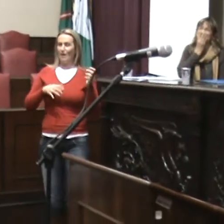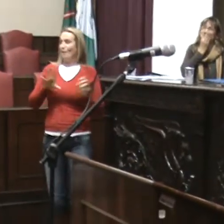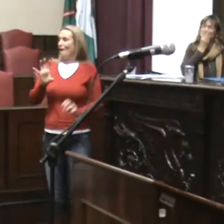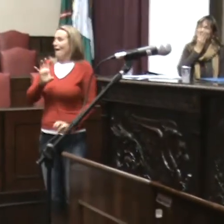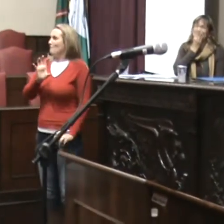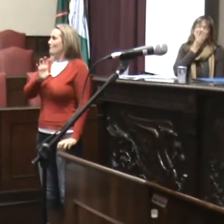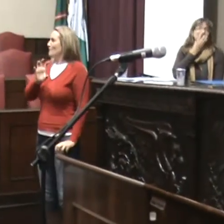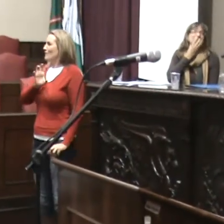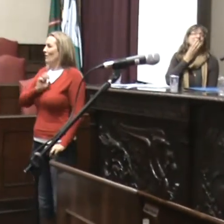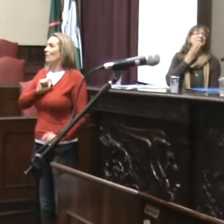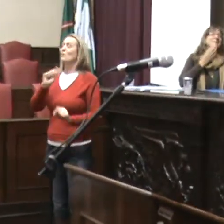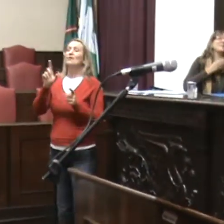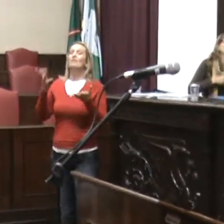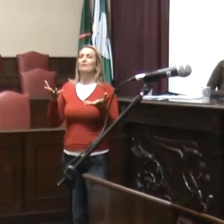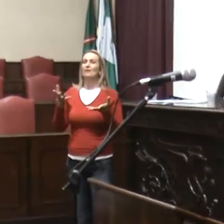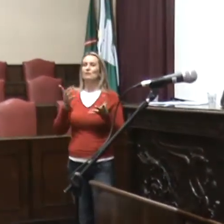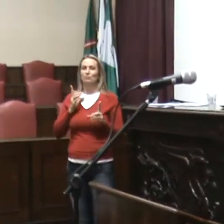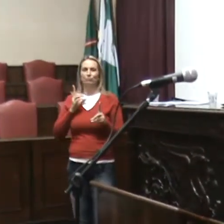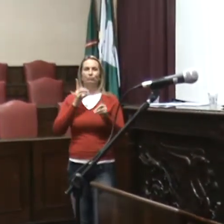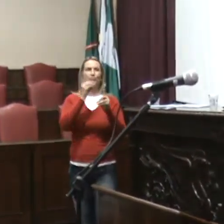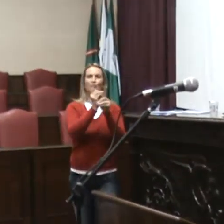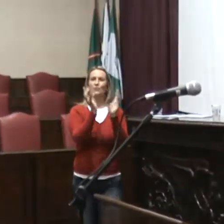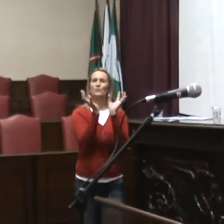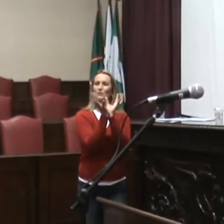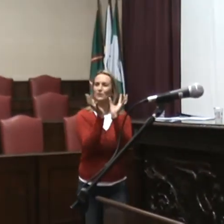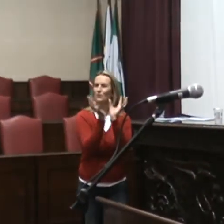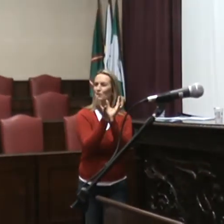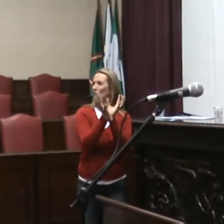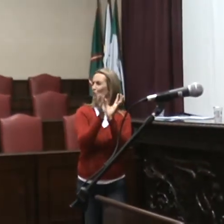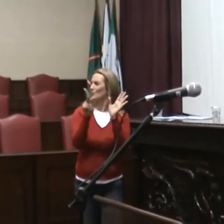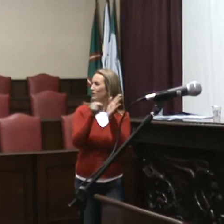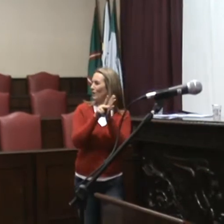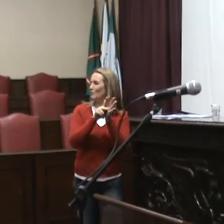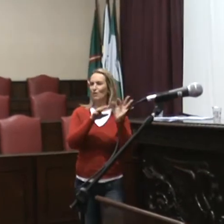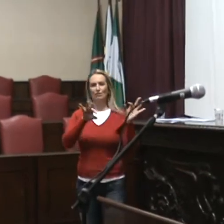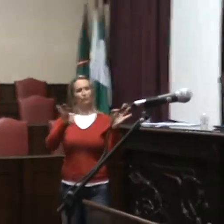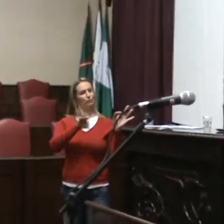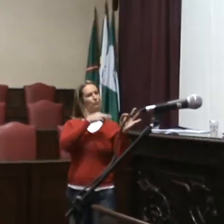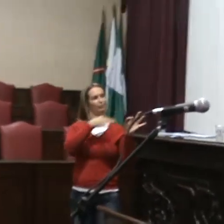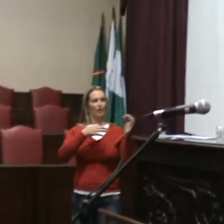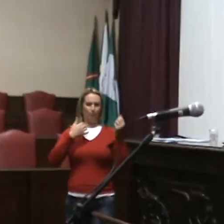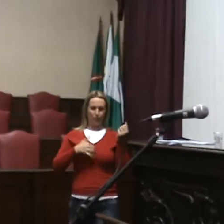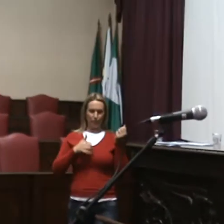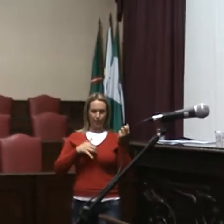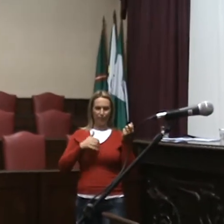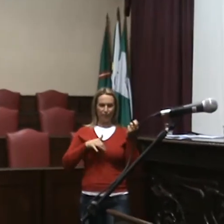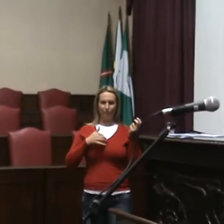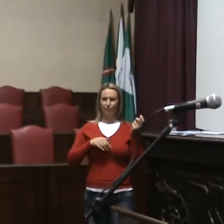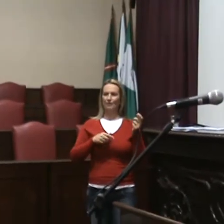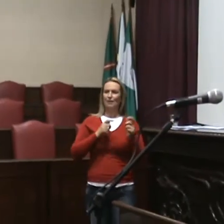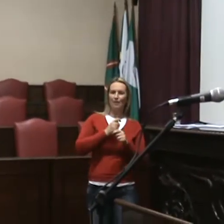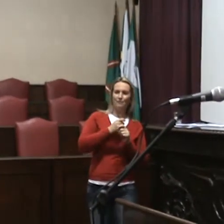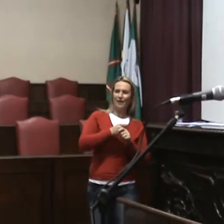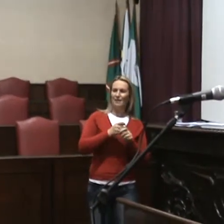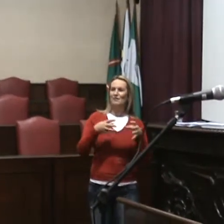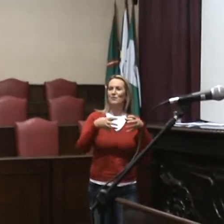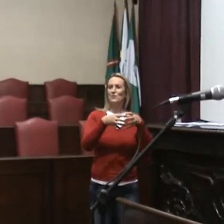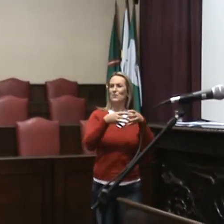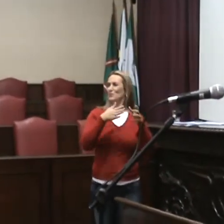gosto de tocar rock and roll, enfim. Sabe, o que eu quero dizer com isso? Nada impede que os surdos tenham o centro de